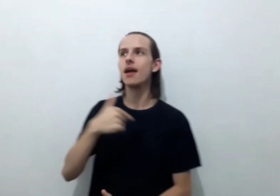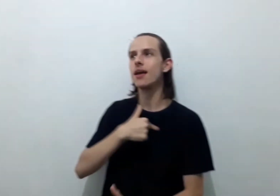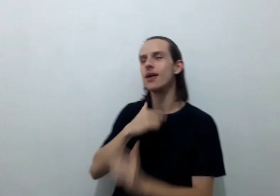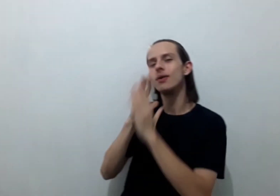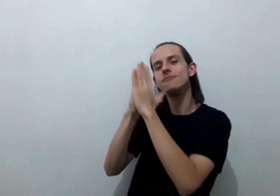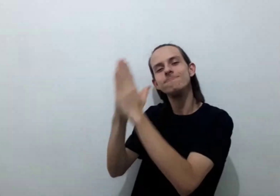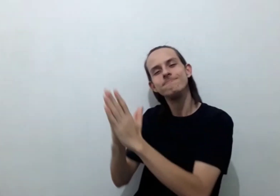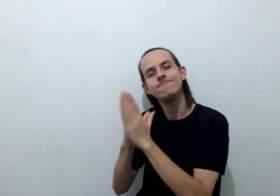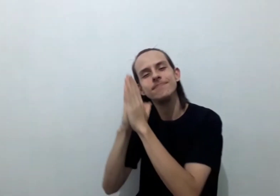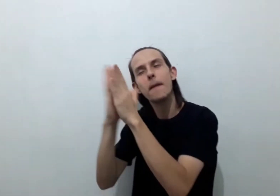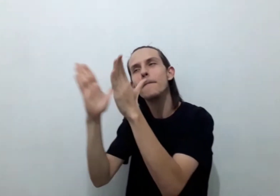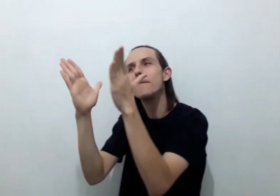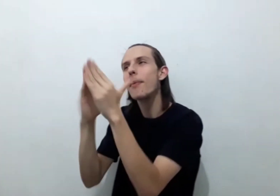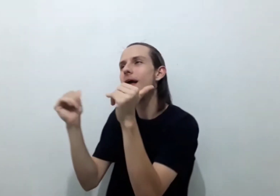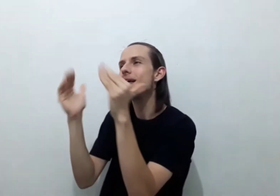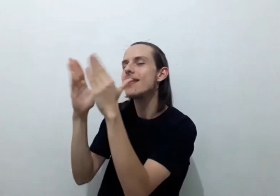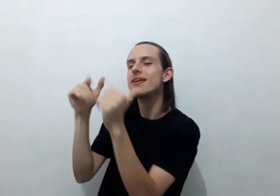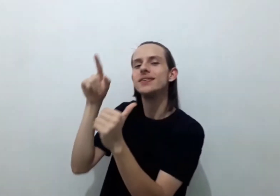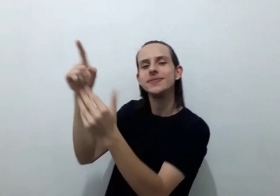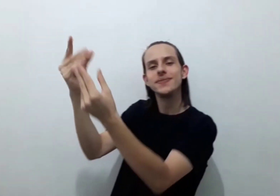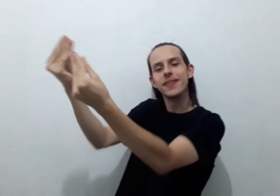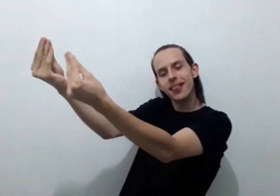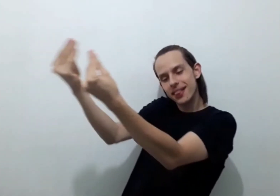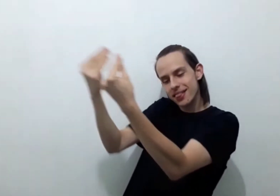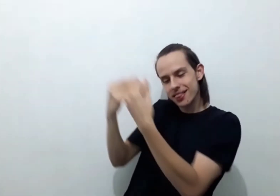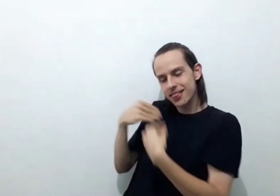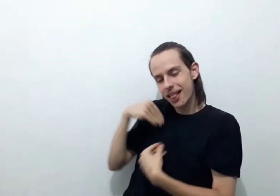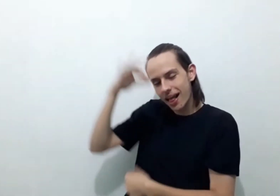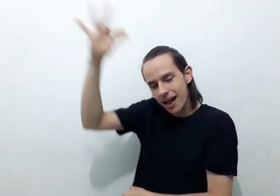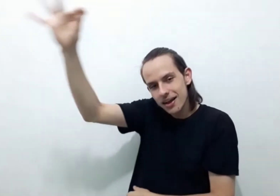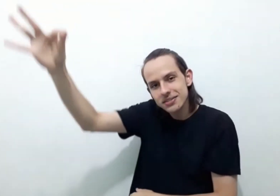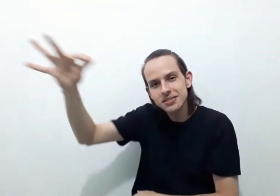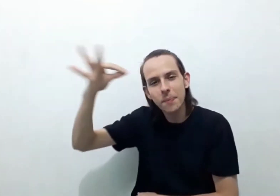E veio a mim o espírito da sabedoria